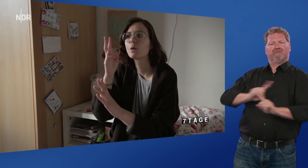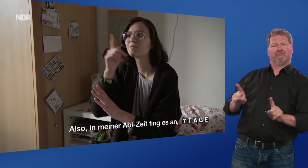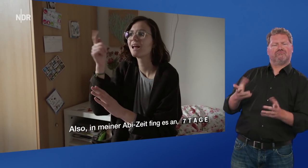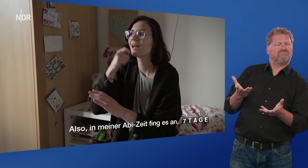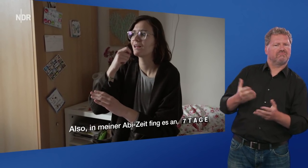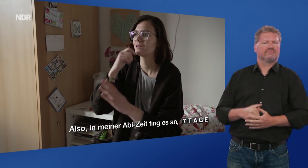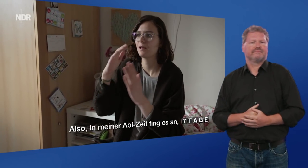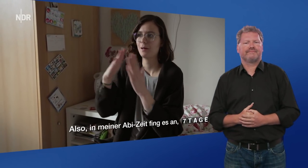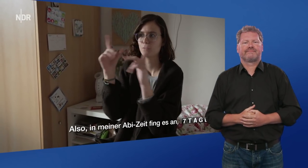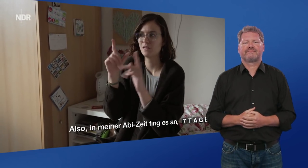Ja.